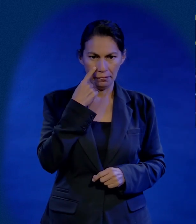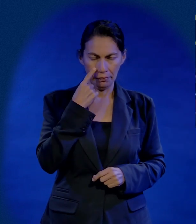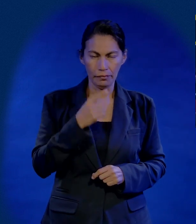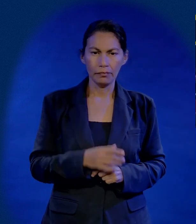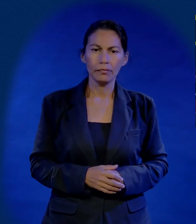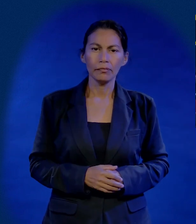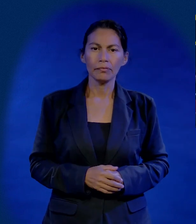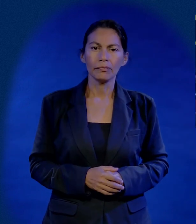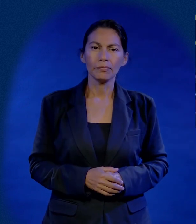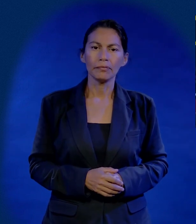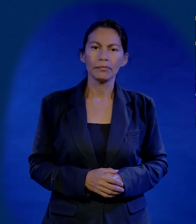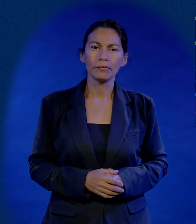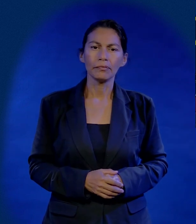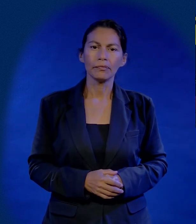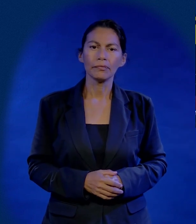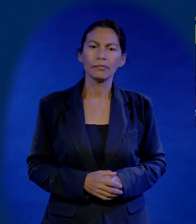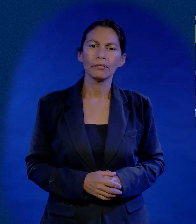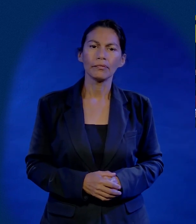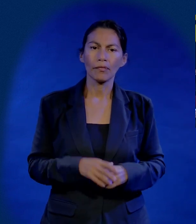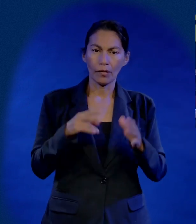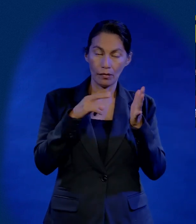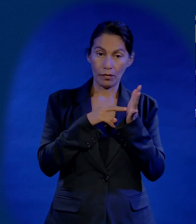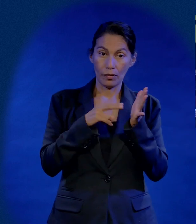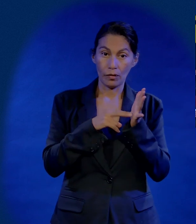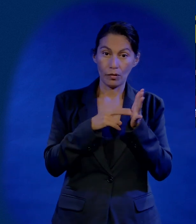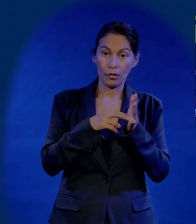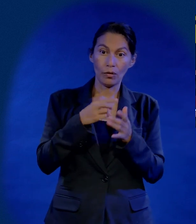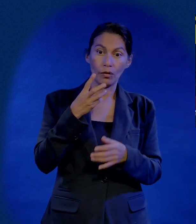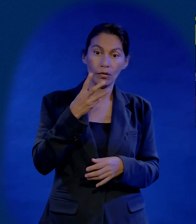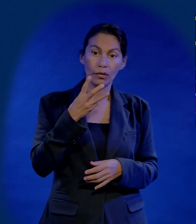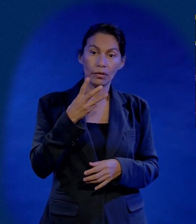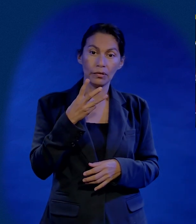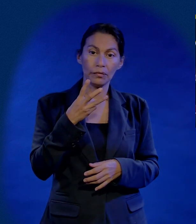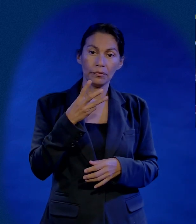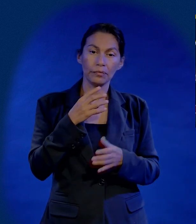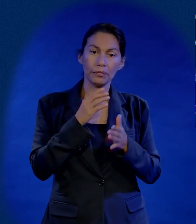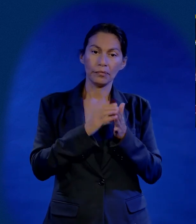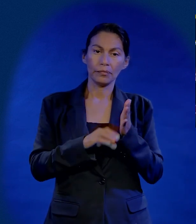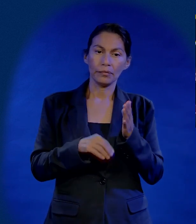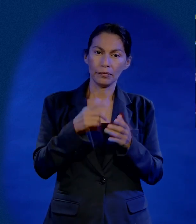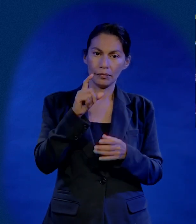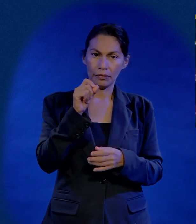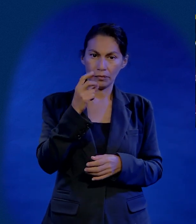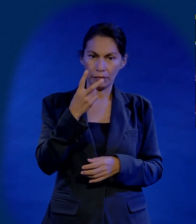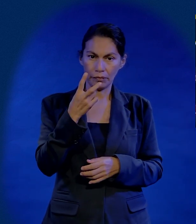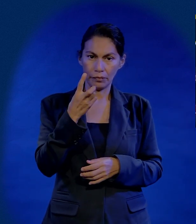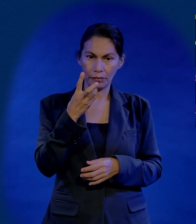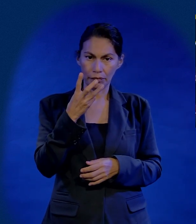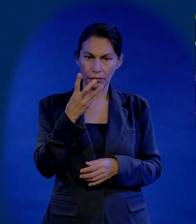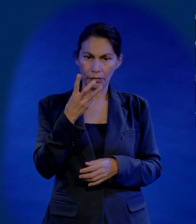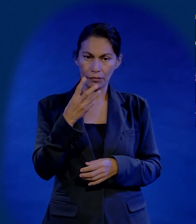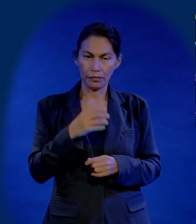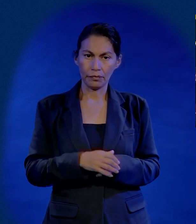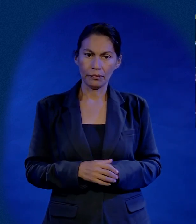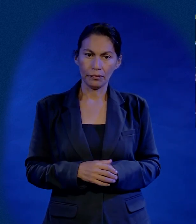Jesús. ¿Están listos? Muy bien. Vamos a mirar. versículo 3 del capítulo 23.